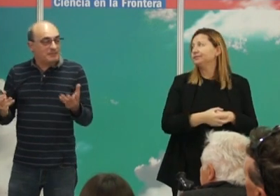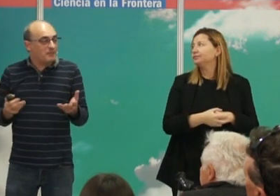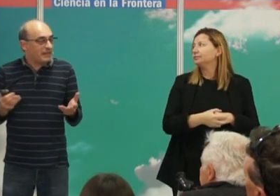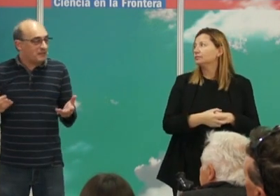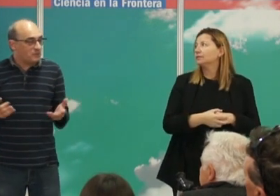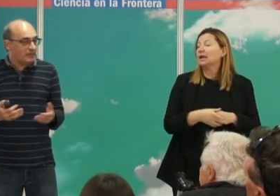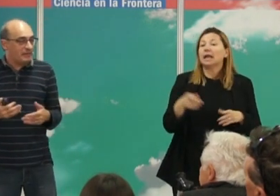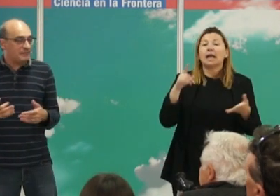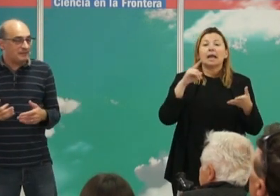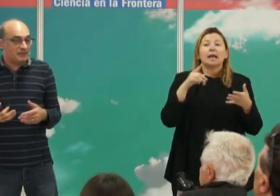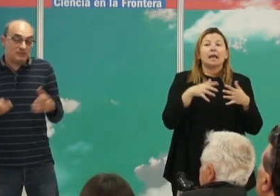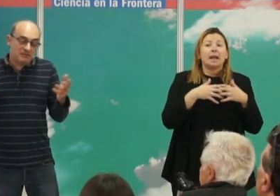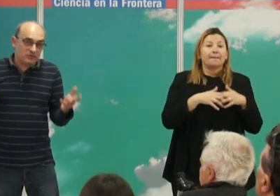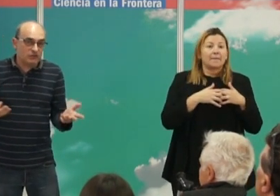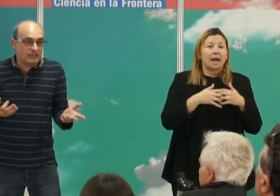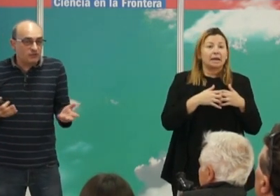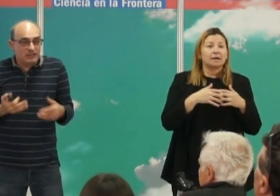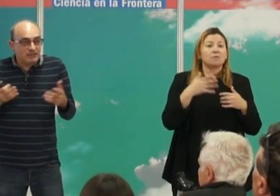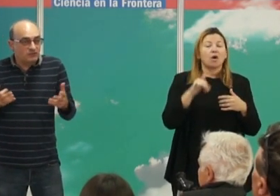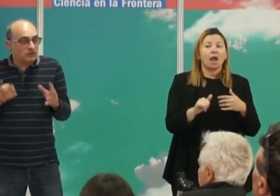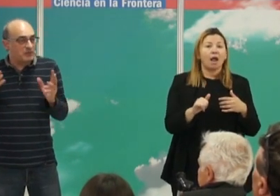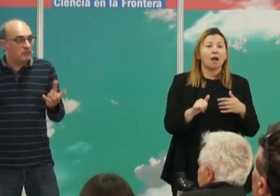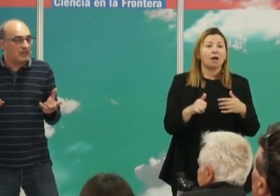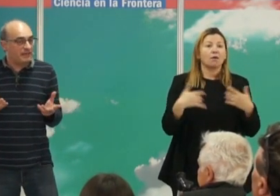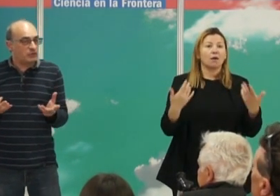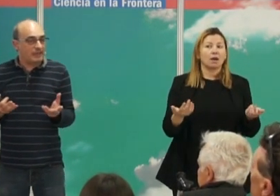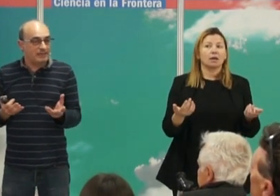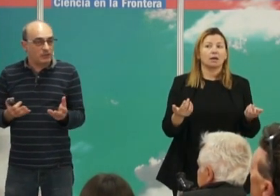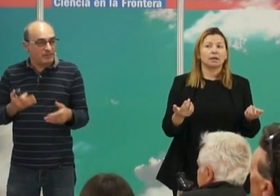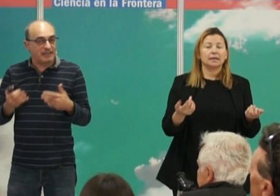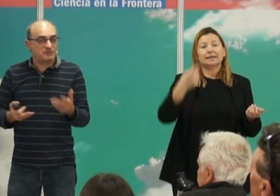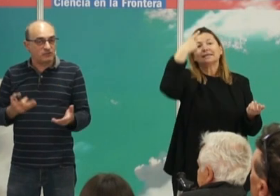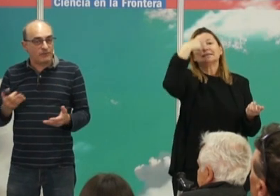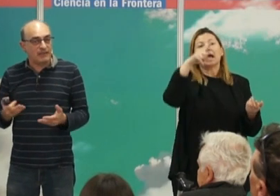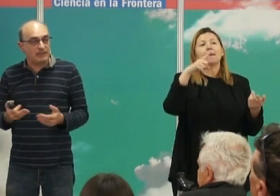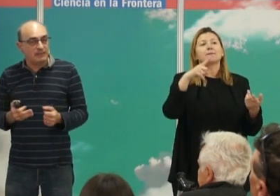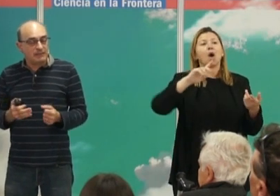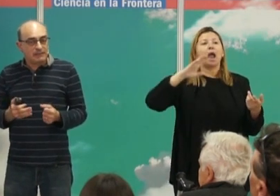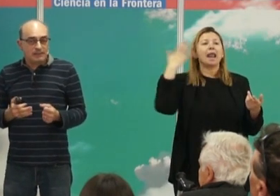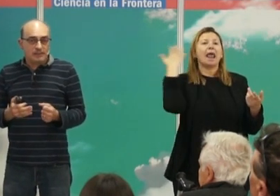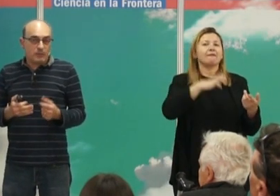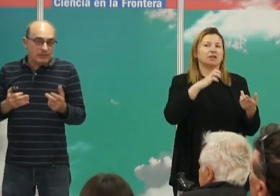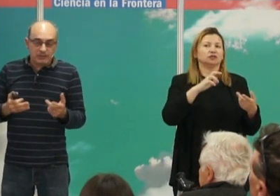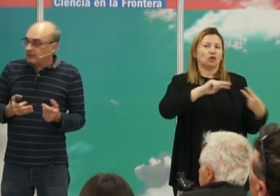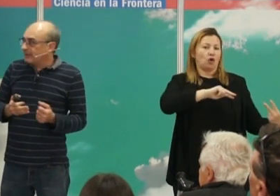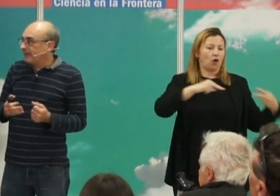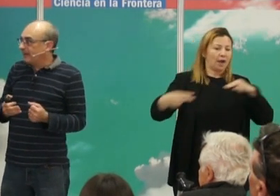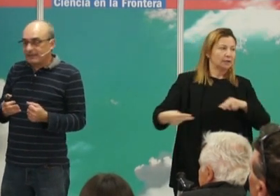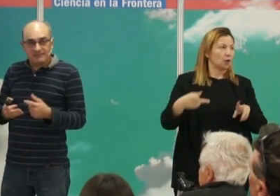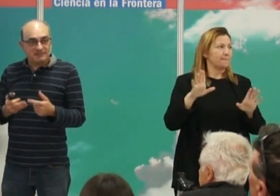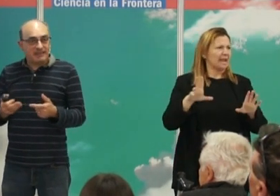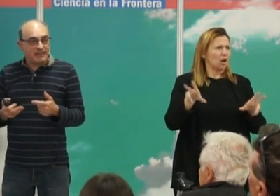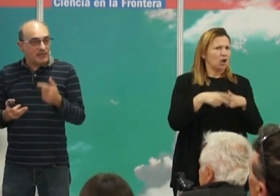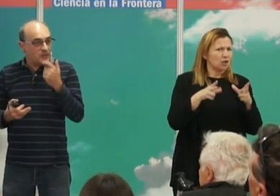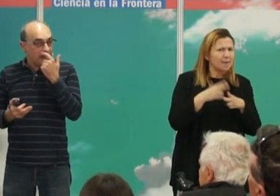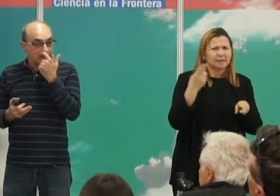¿Cuál es el mecanismo que hay detrás de esto? Esto es otra cosa. Nosotros vemos el efecto genético, el mecanismo social y político que hay